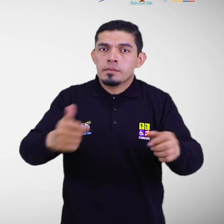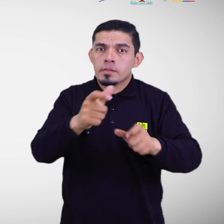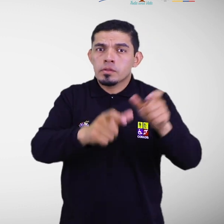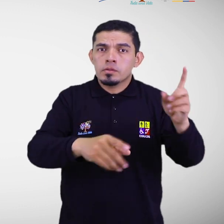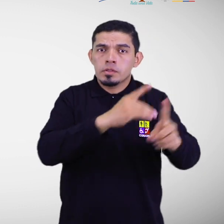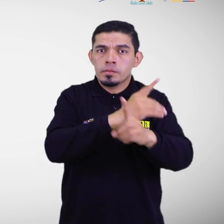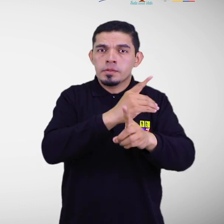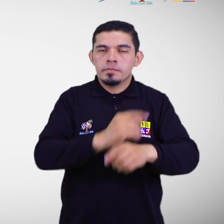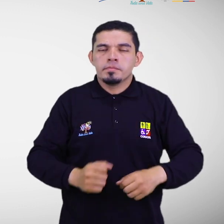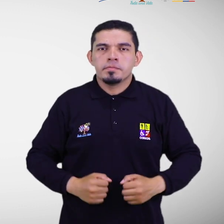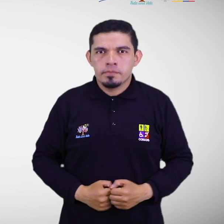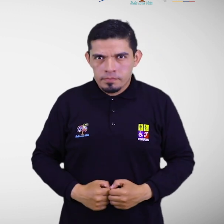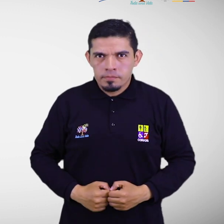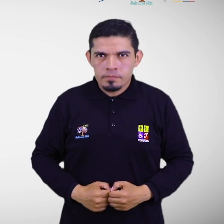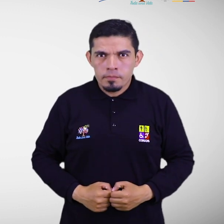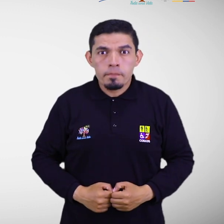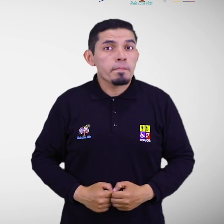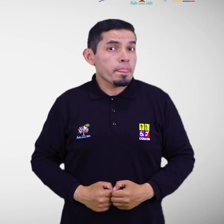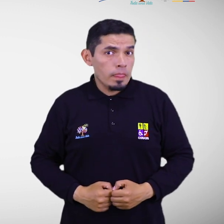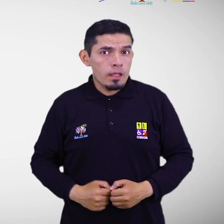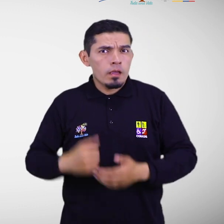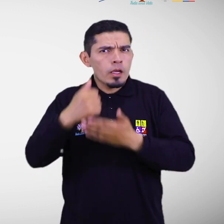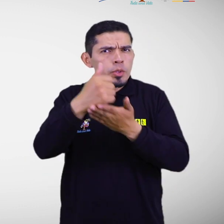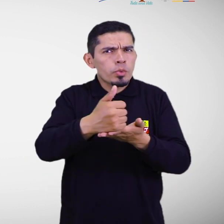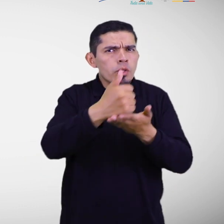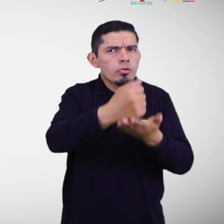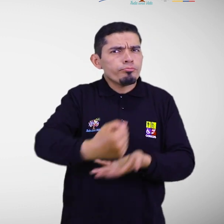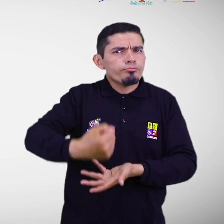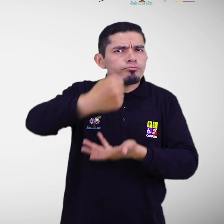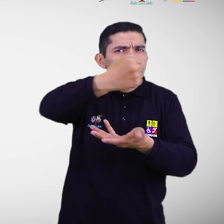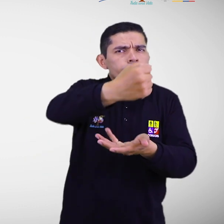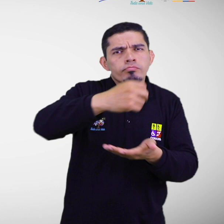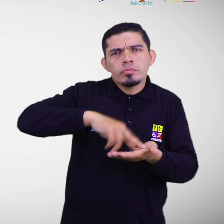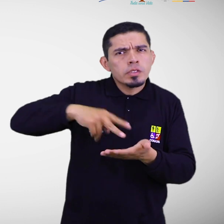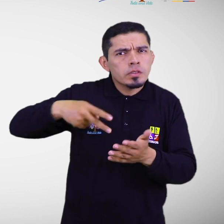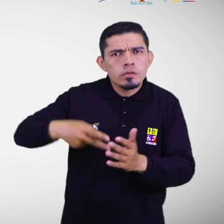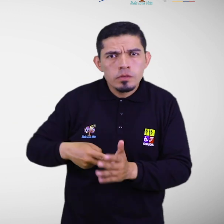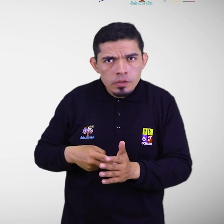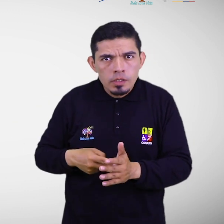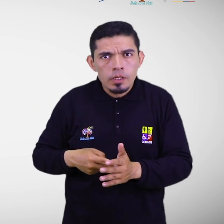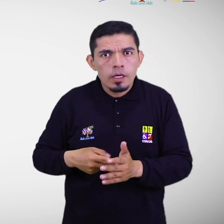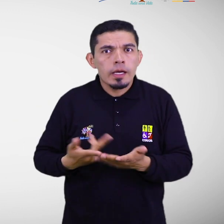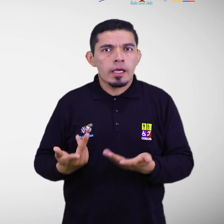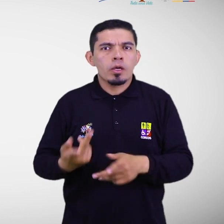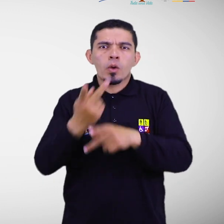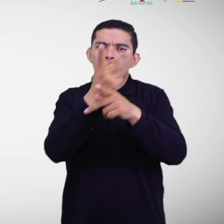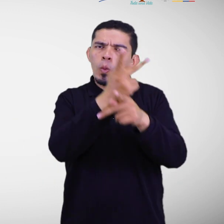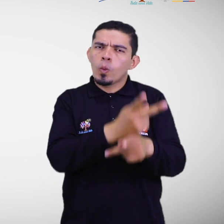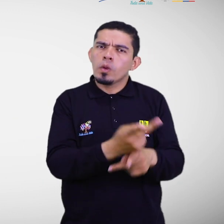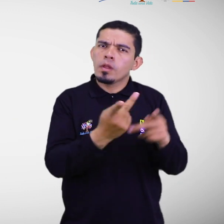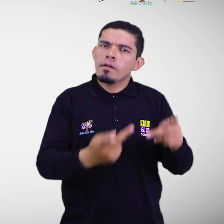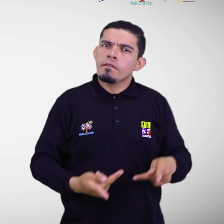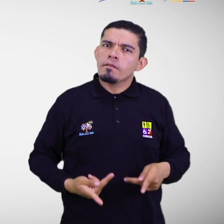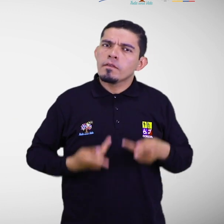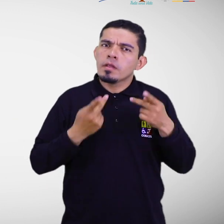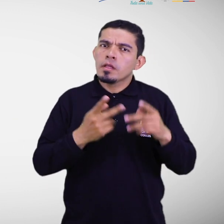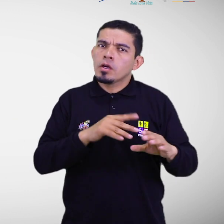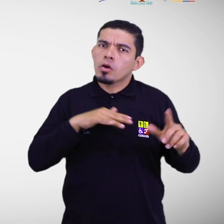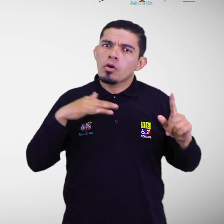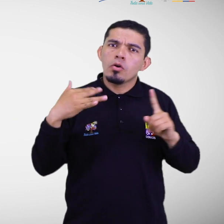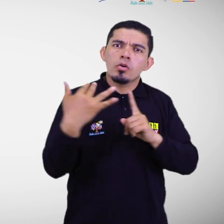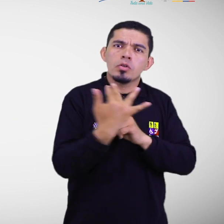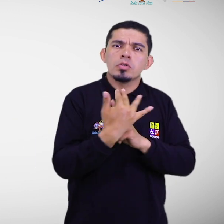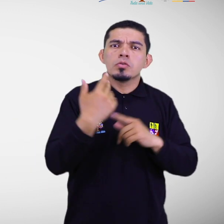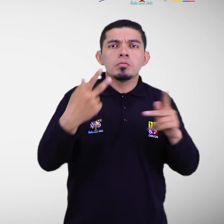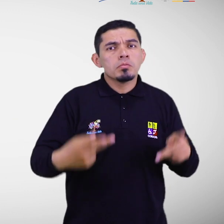discapacidad. La asistencia humanitaria es definida como la acción orientada a proteger la vida y las condiciones básicas